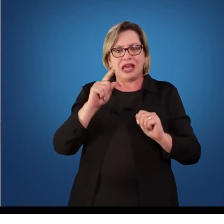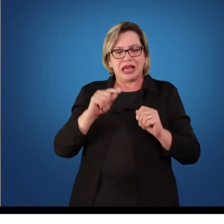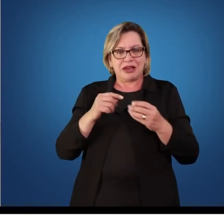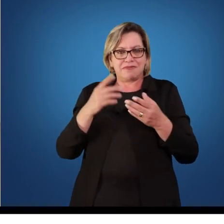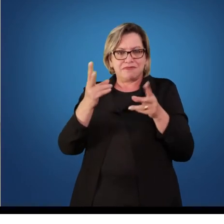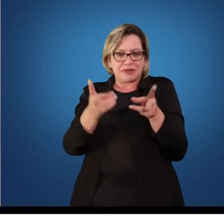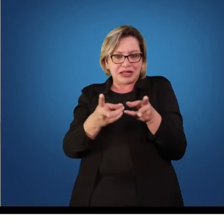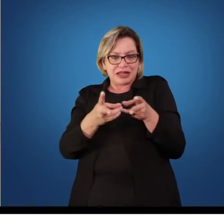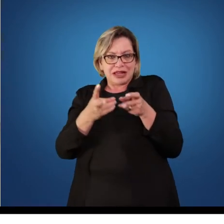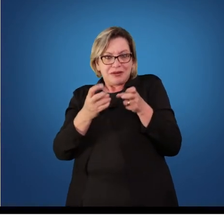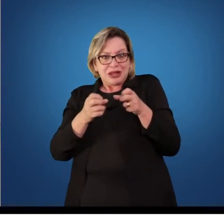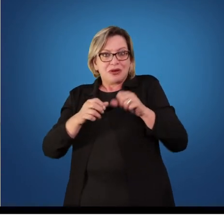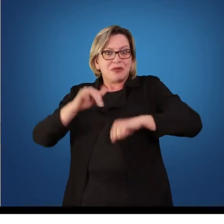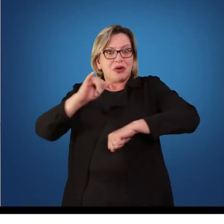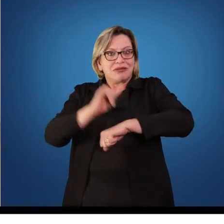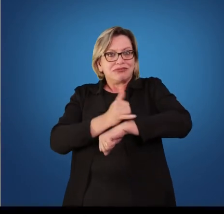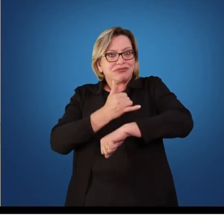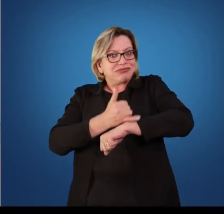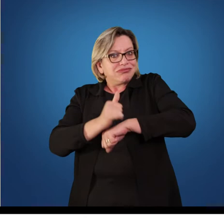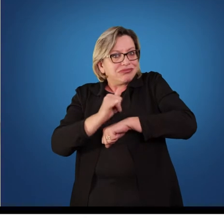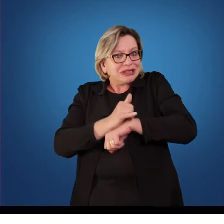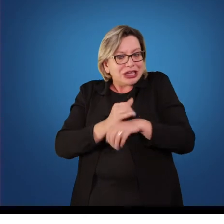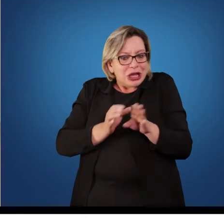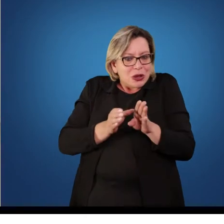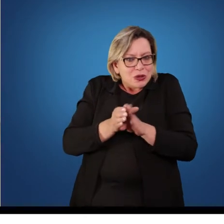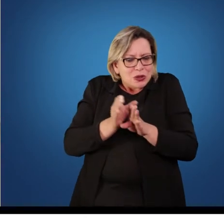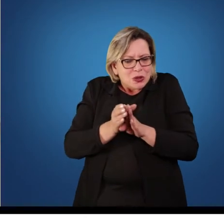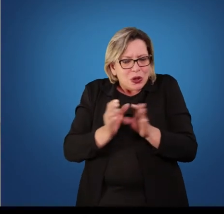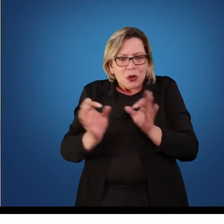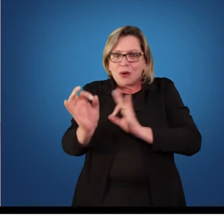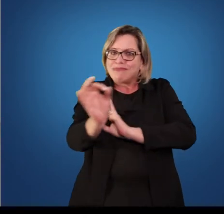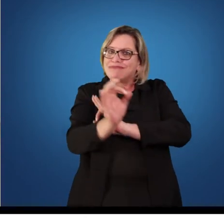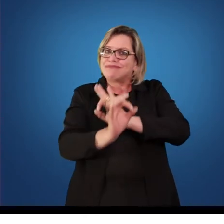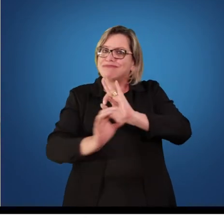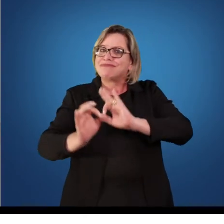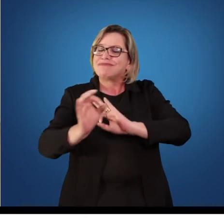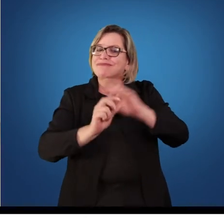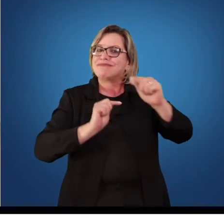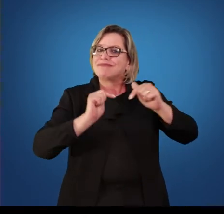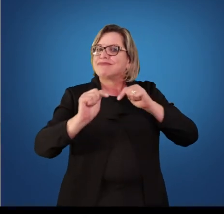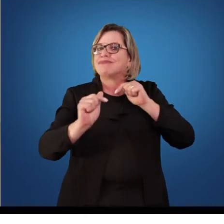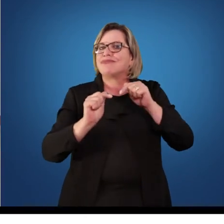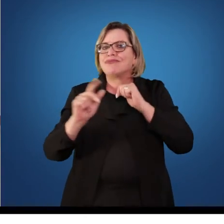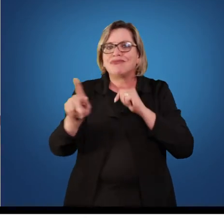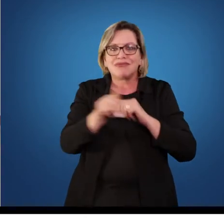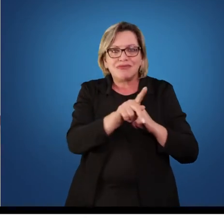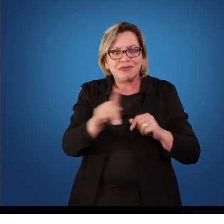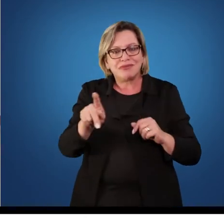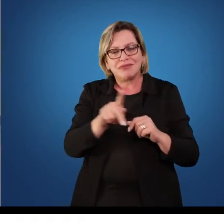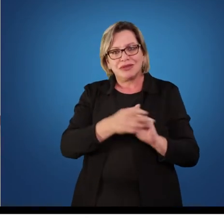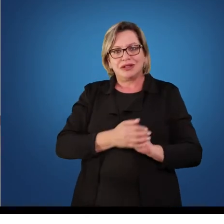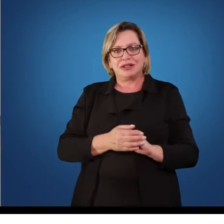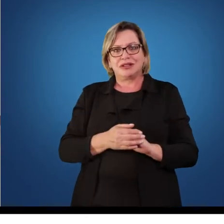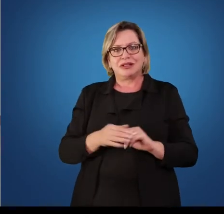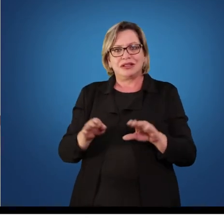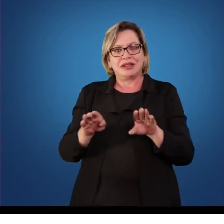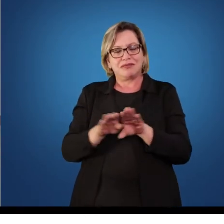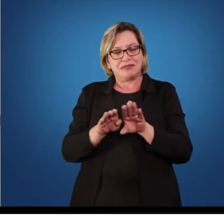um instrumento de orientação e reorientação das práticas pedagógicas. Assim como os conteúdos da